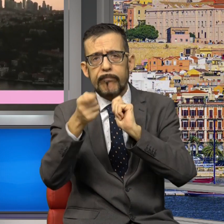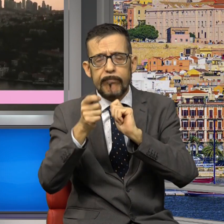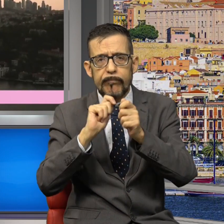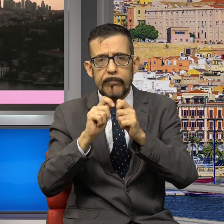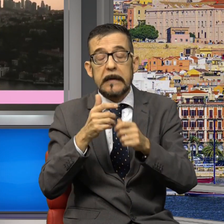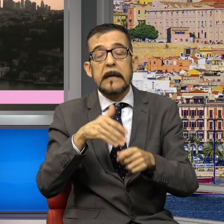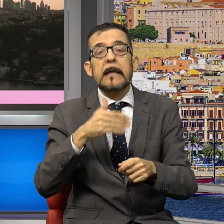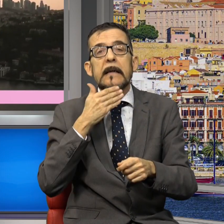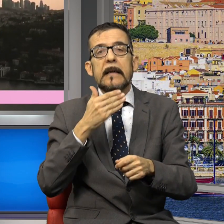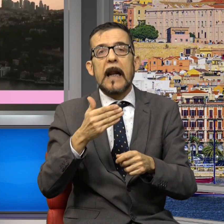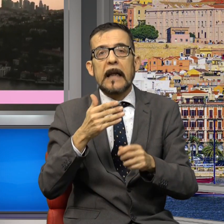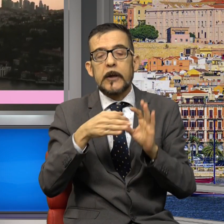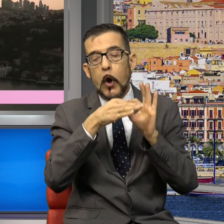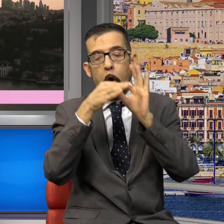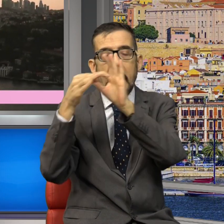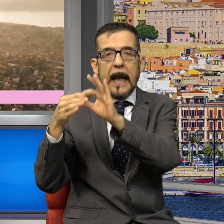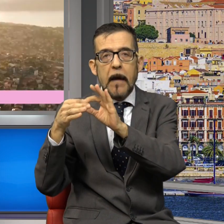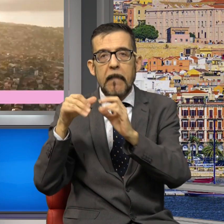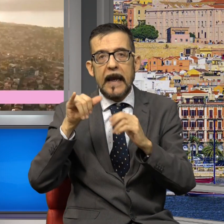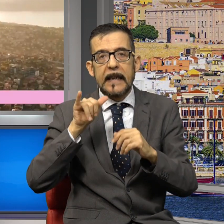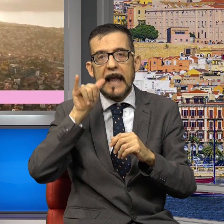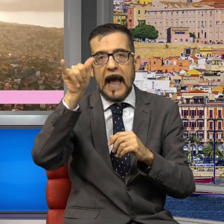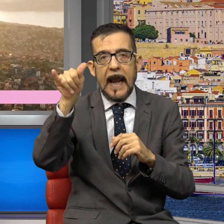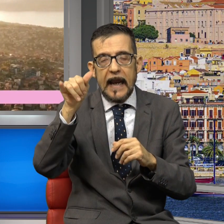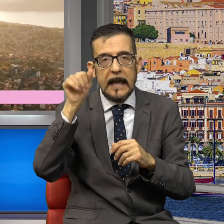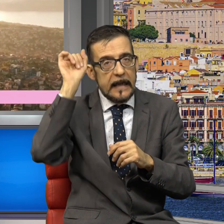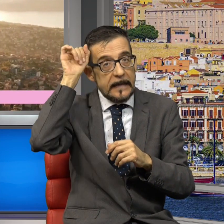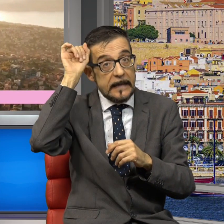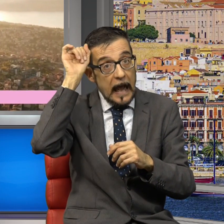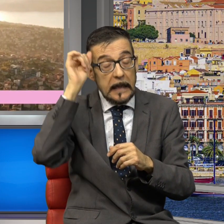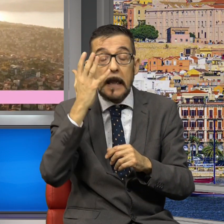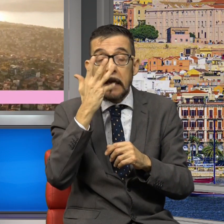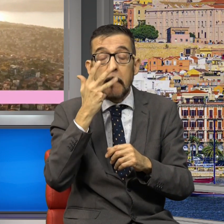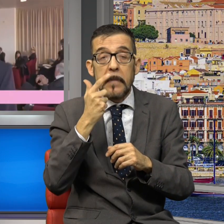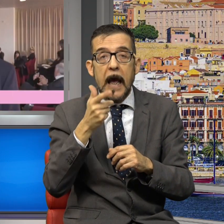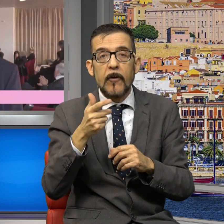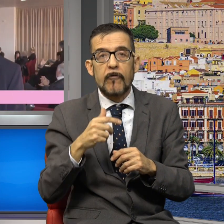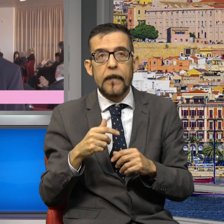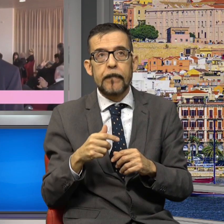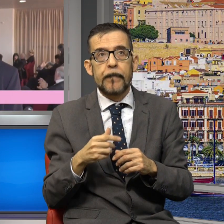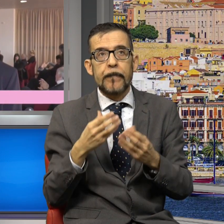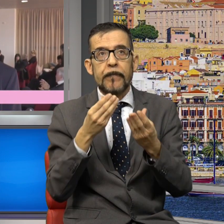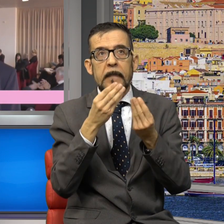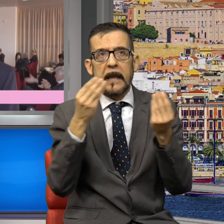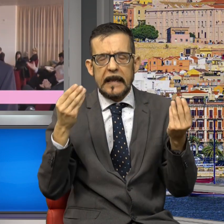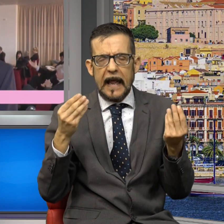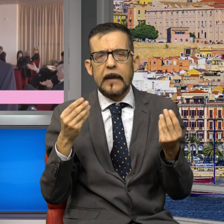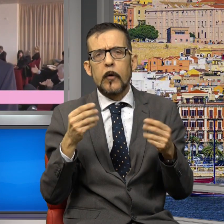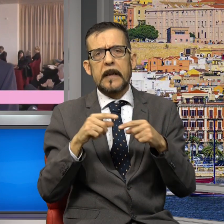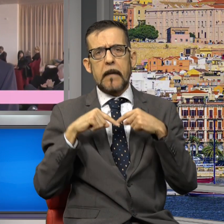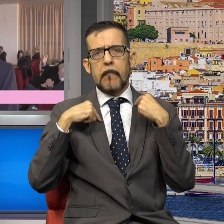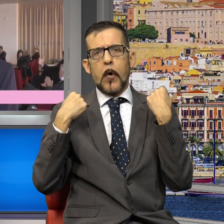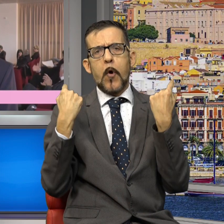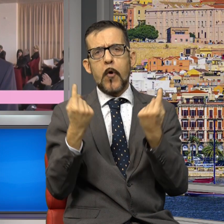collegamentieri con la Sardegna, già oggi molto apprezzata dai visitatori turchi. È da tempo che noi stiamo trattando e